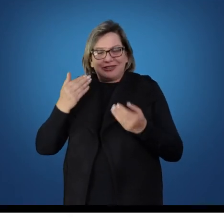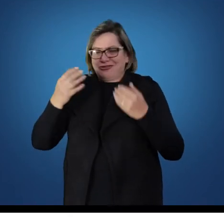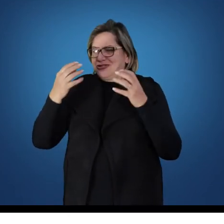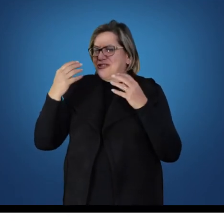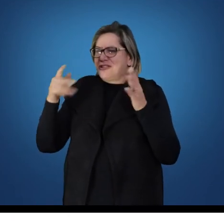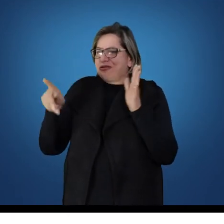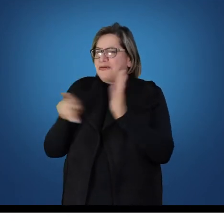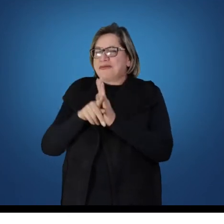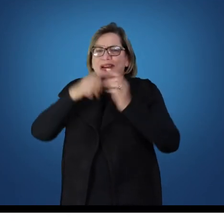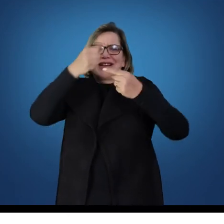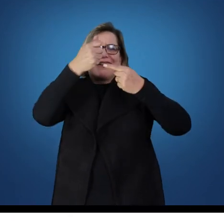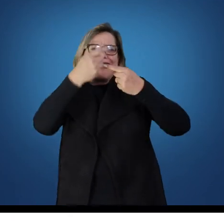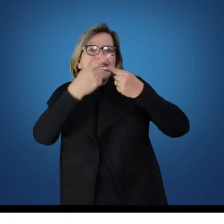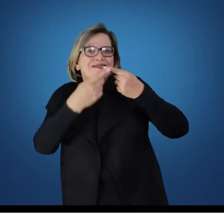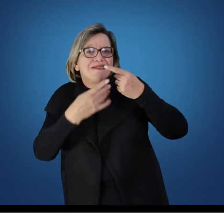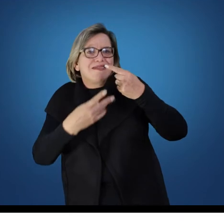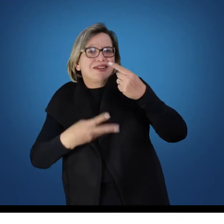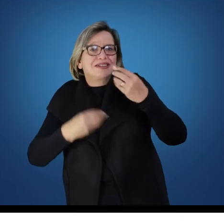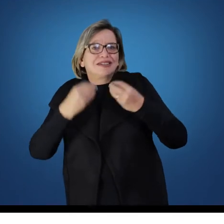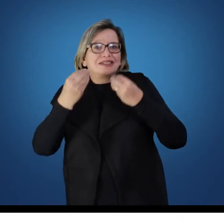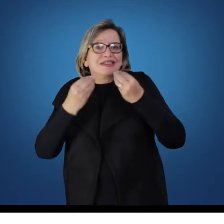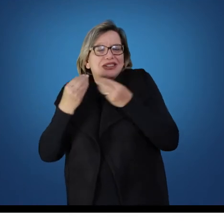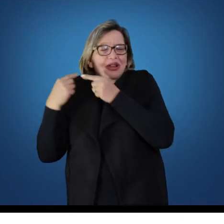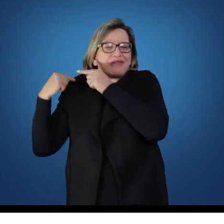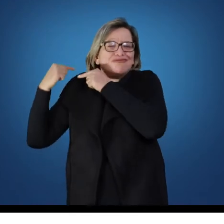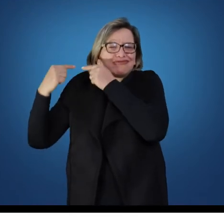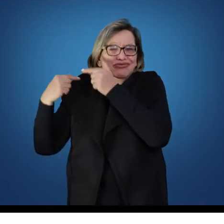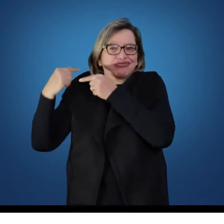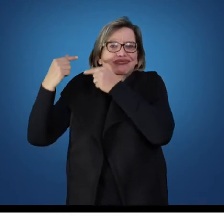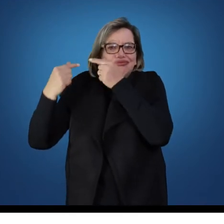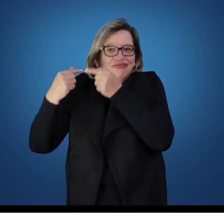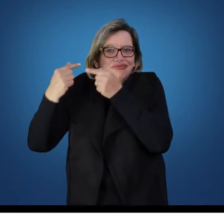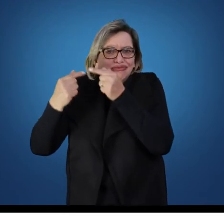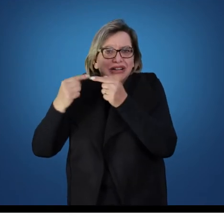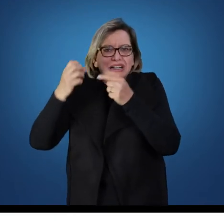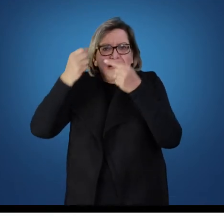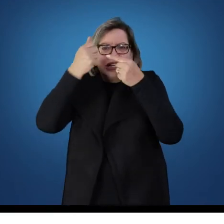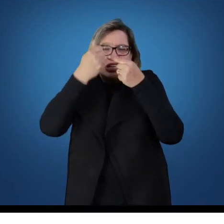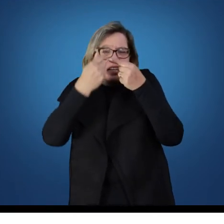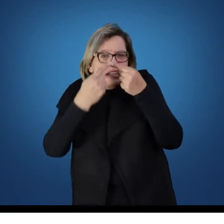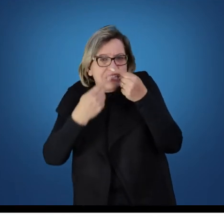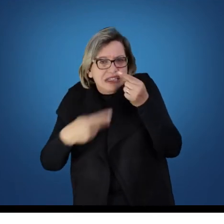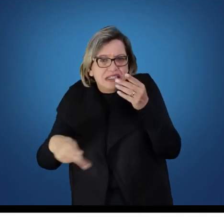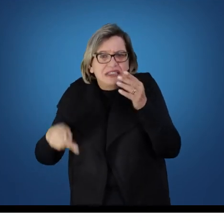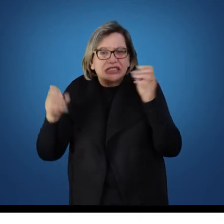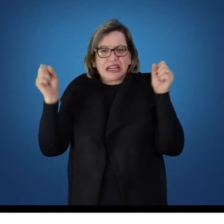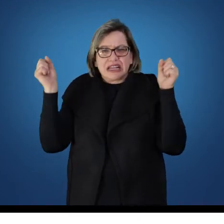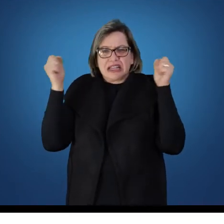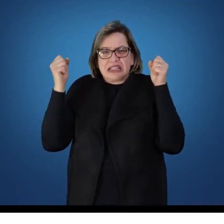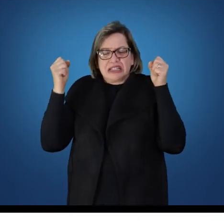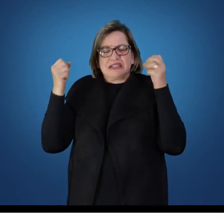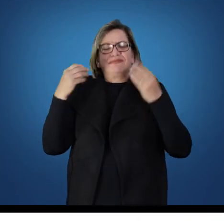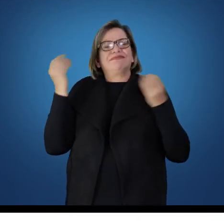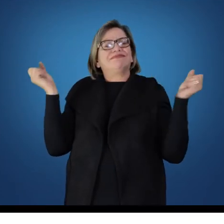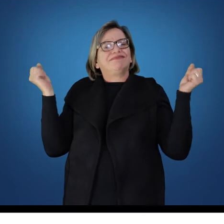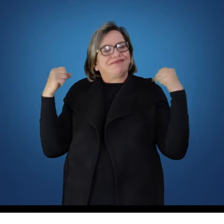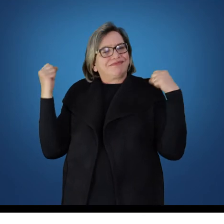educação física possuía desde o início do período republicano, olhando